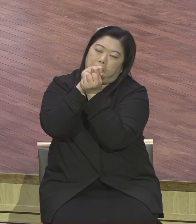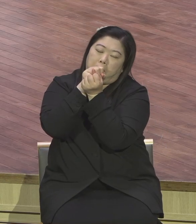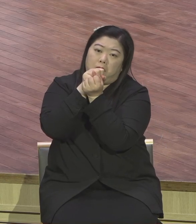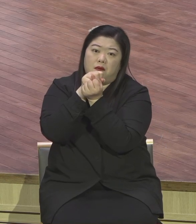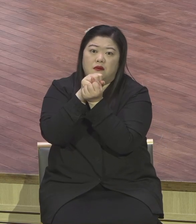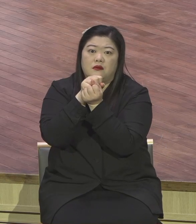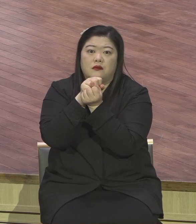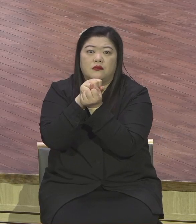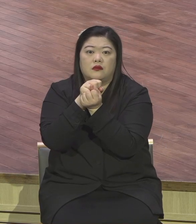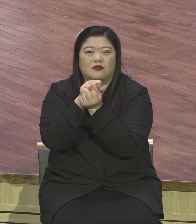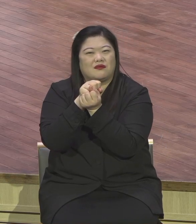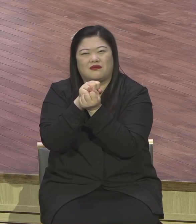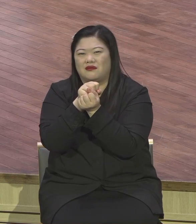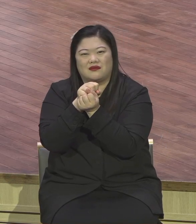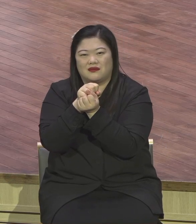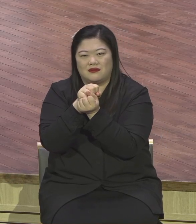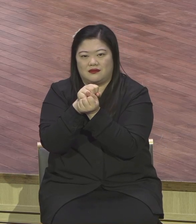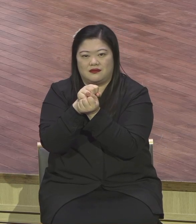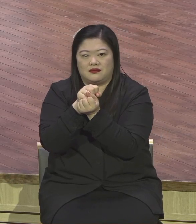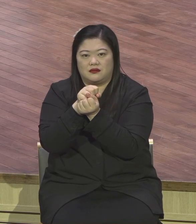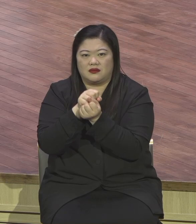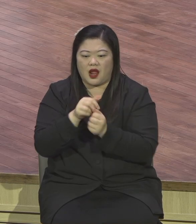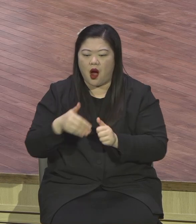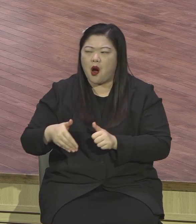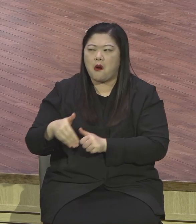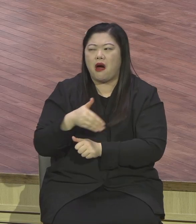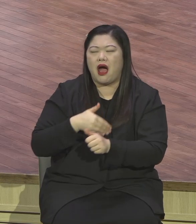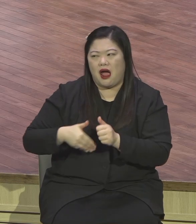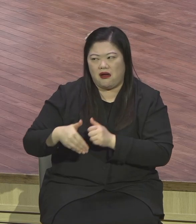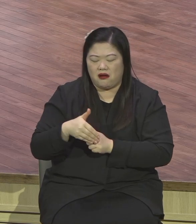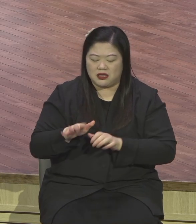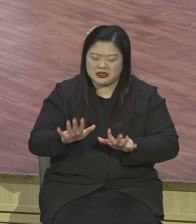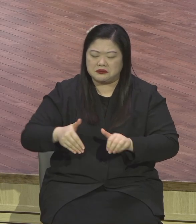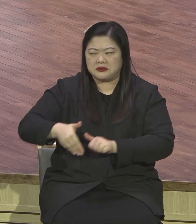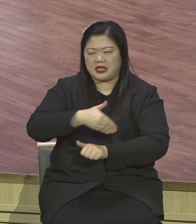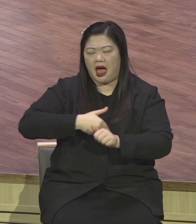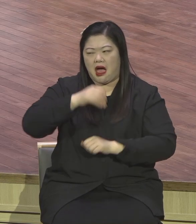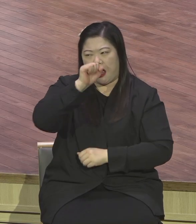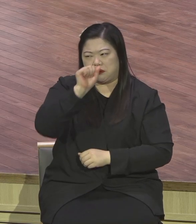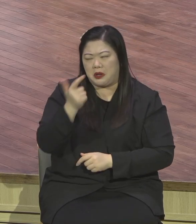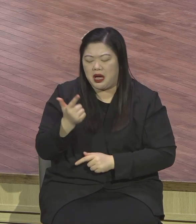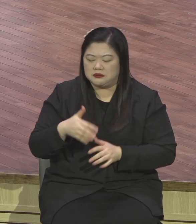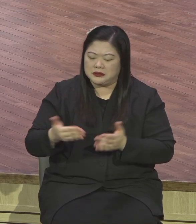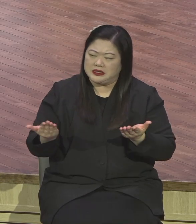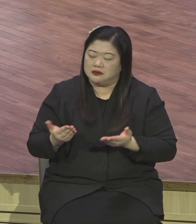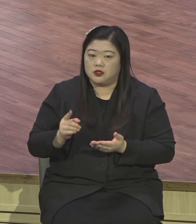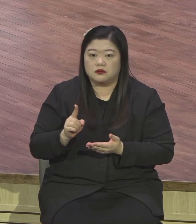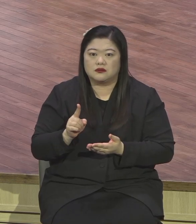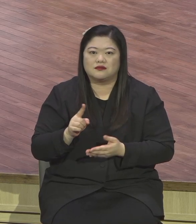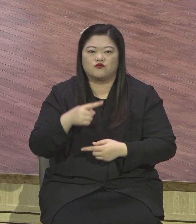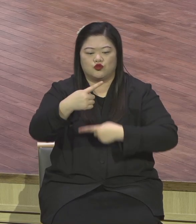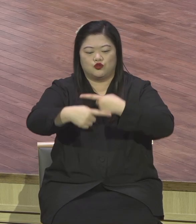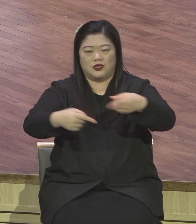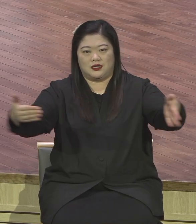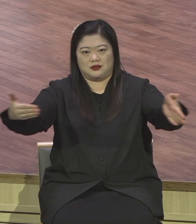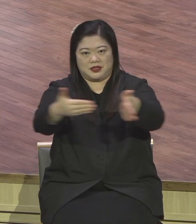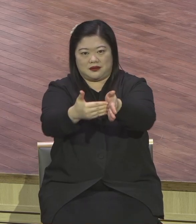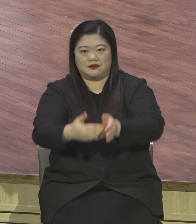환경을 뛰어넘어서 오늘 본문 말씀은 우리에게 이런 언약적 체험에 대한 반면